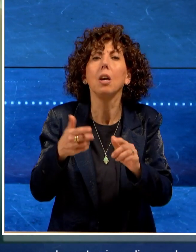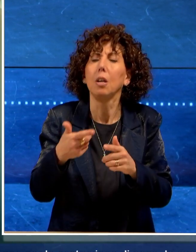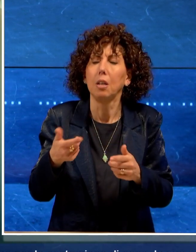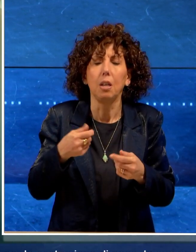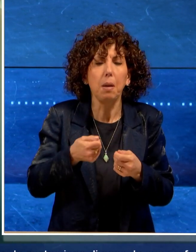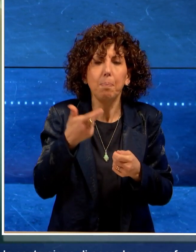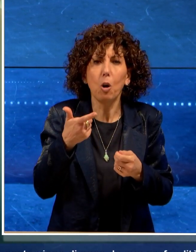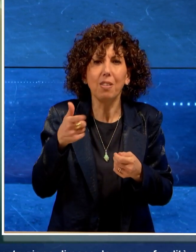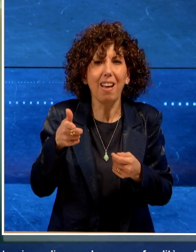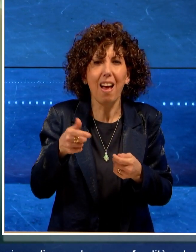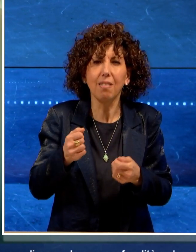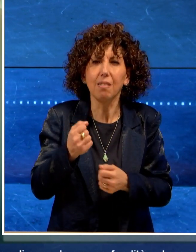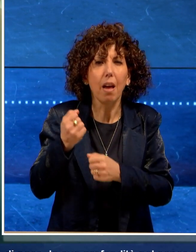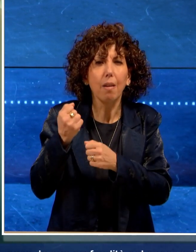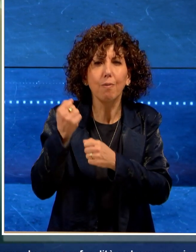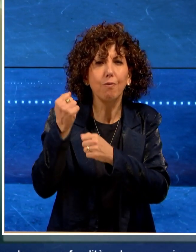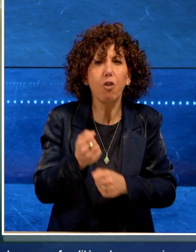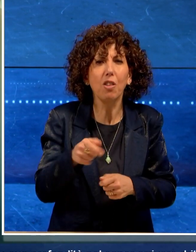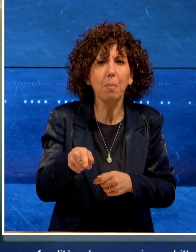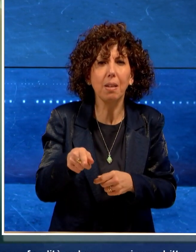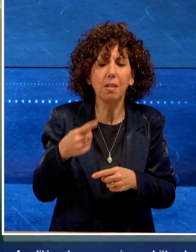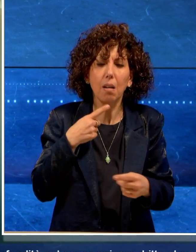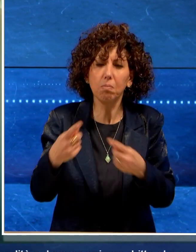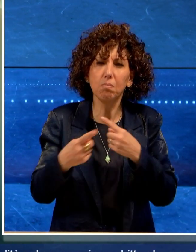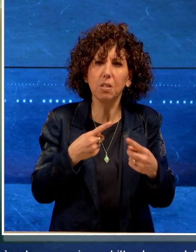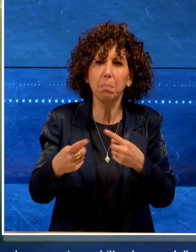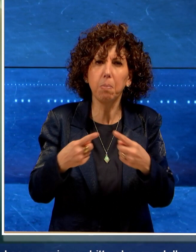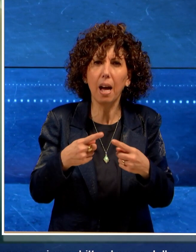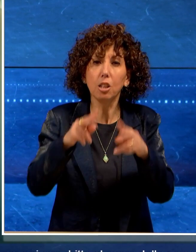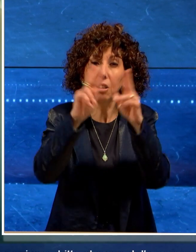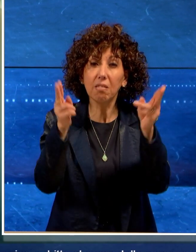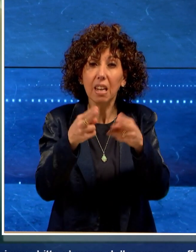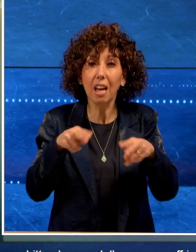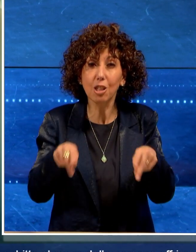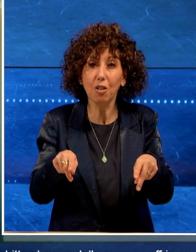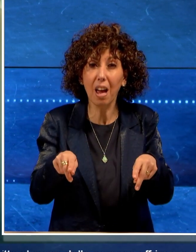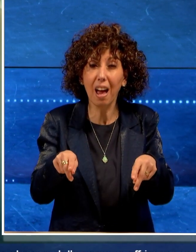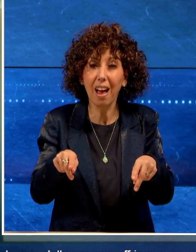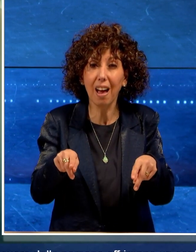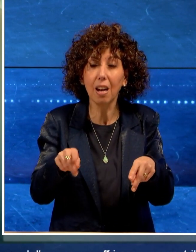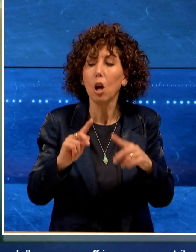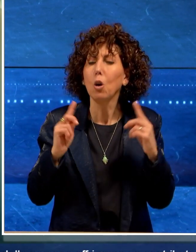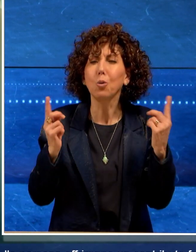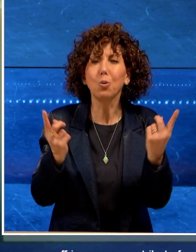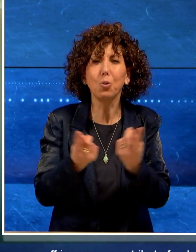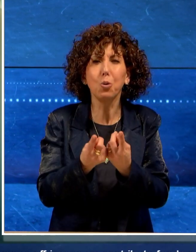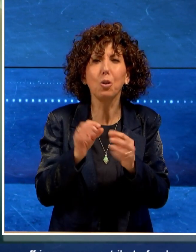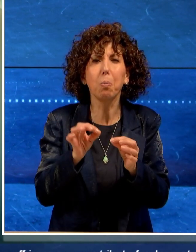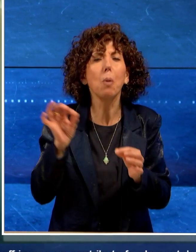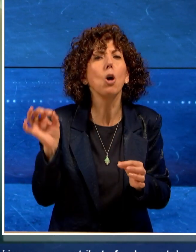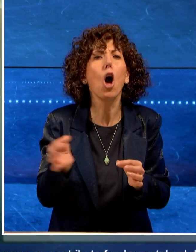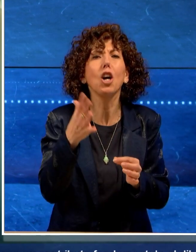contributo fondamentale al dibattito internazionale. Per noi tutti sarà un